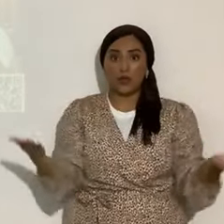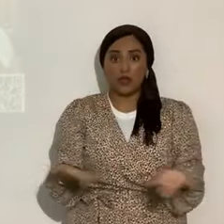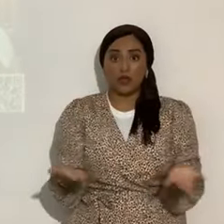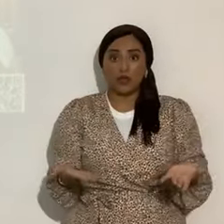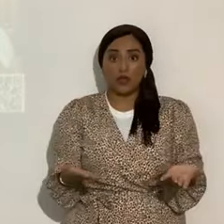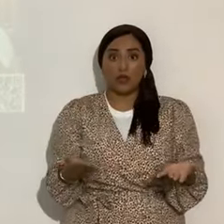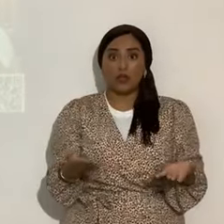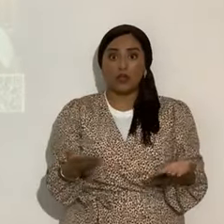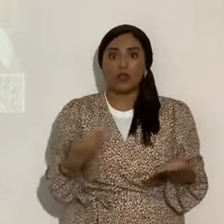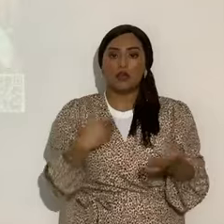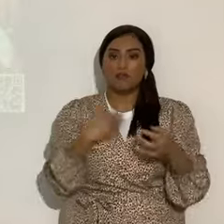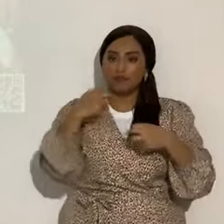viene la angustia de Jacob.